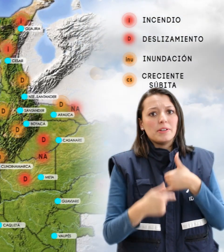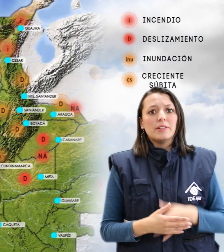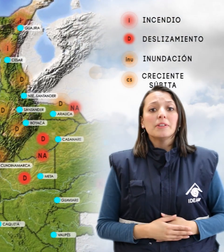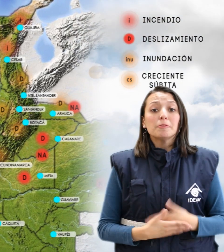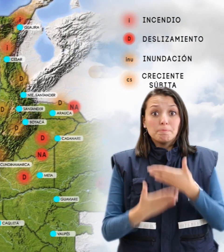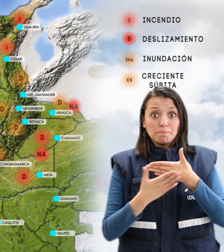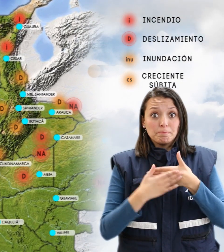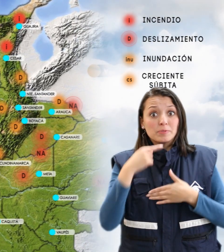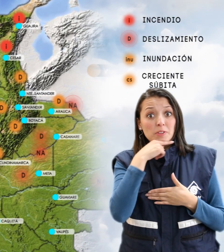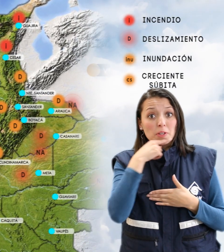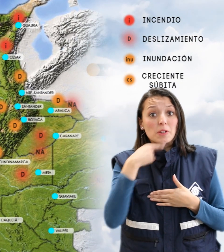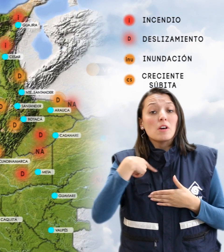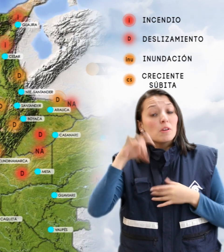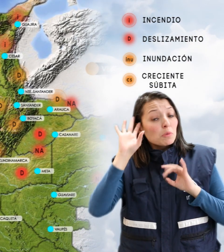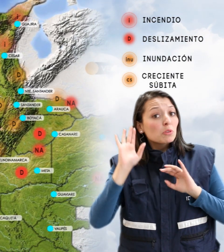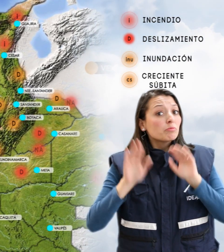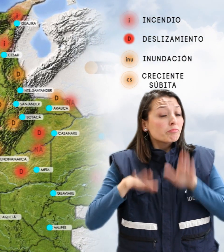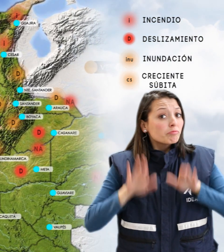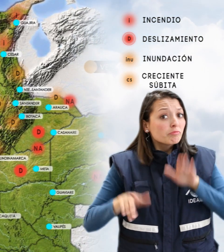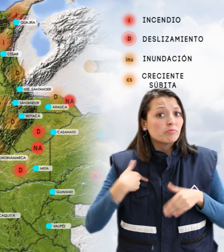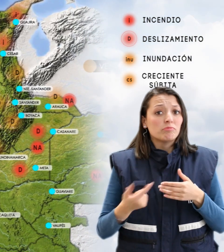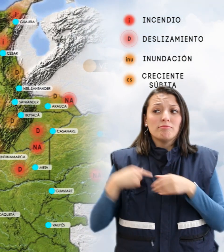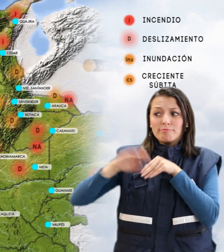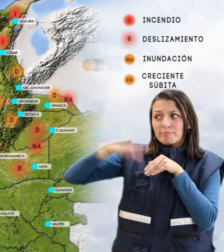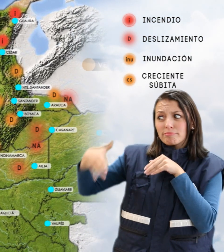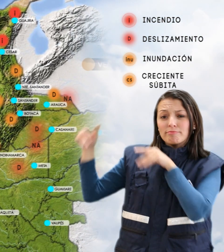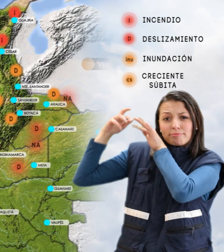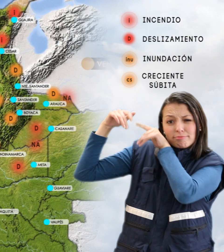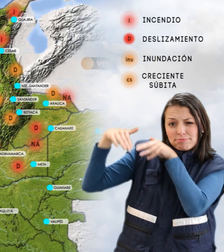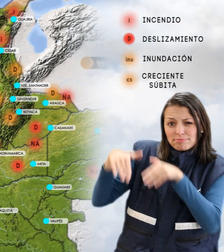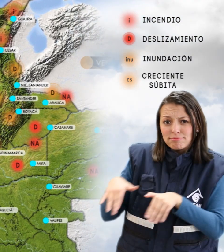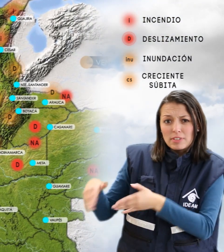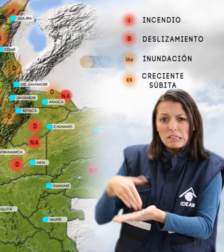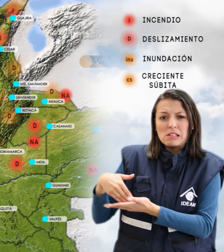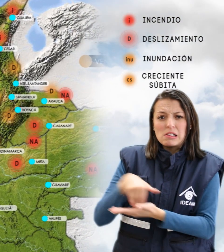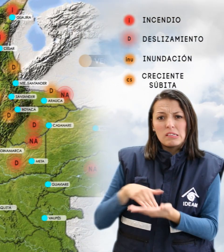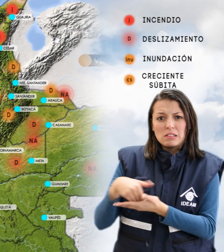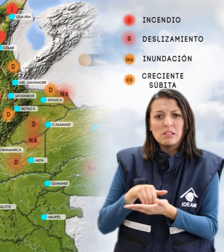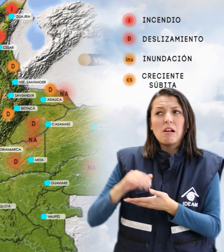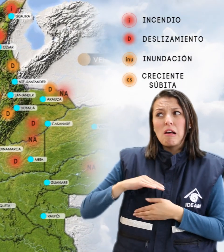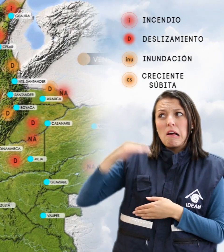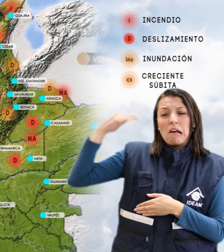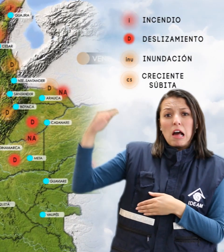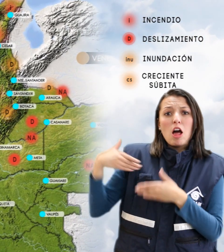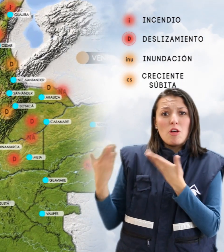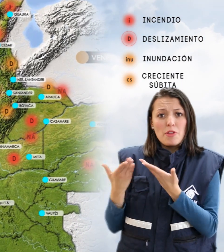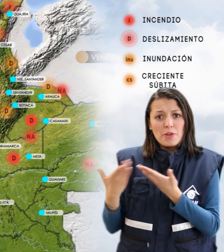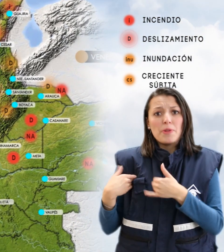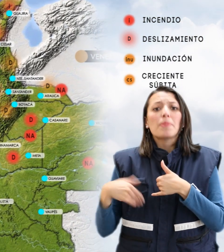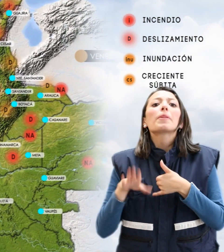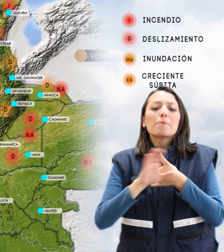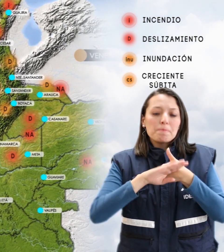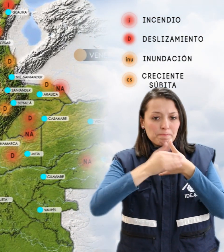Alerta roja por probabilidad alta de deslizamientos de tierra en algunos sectores inestables y de alta pendiente de las